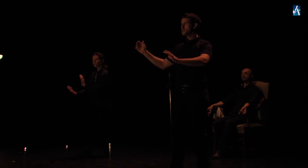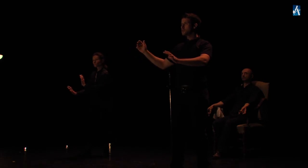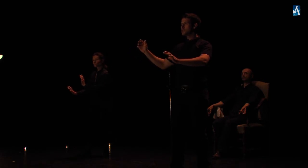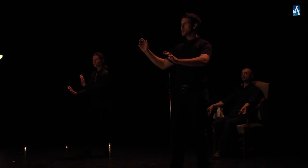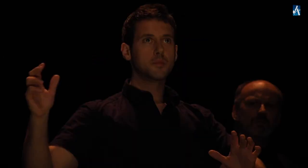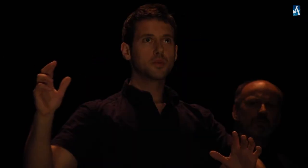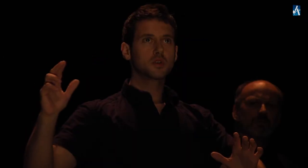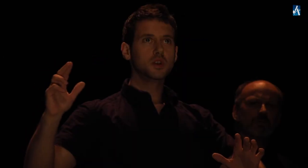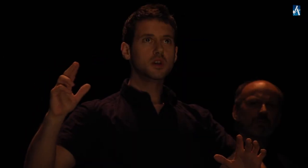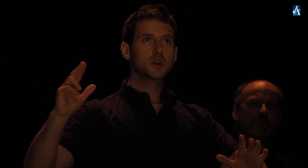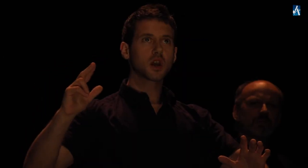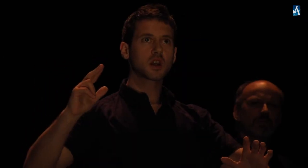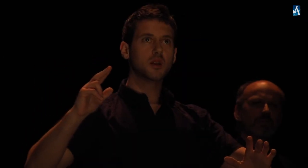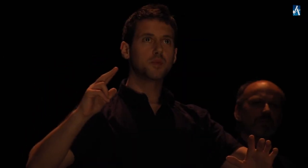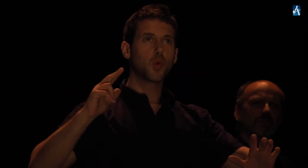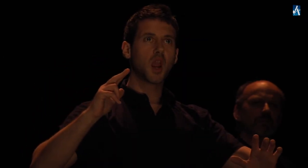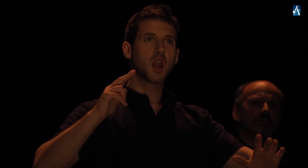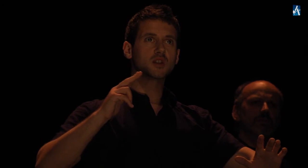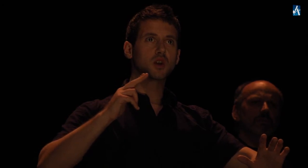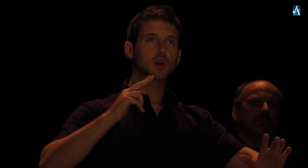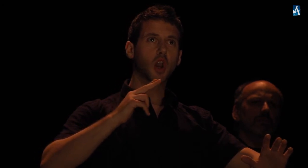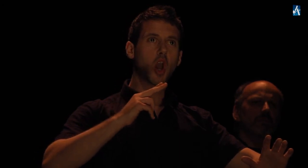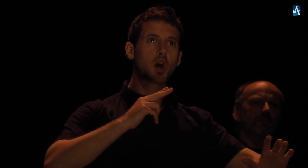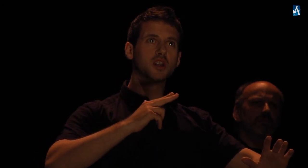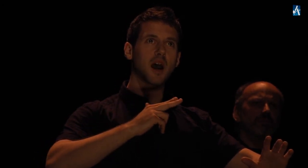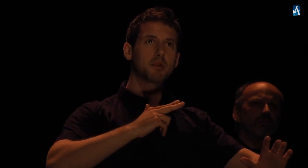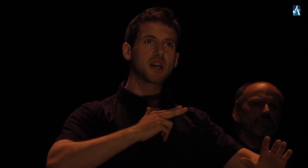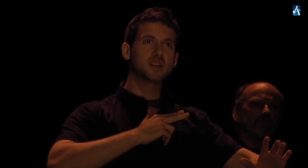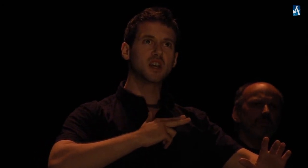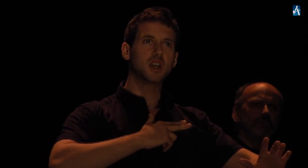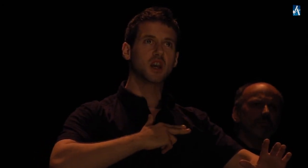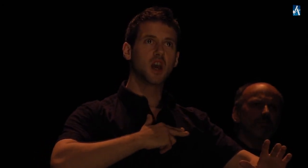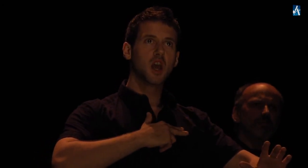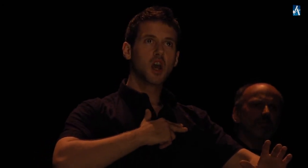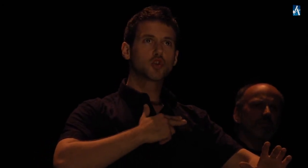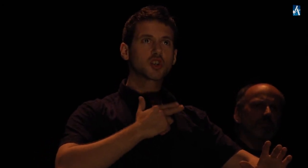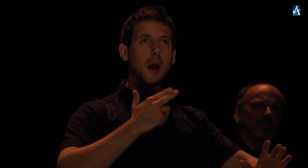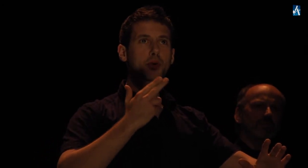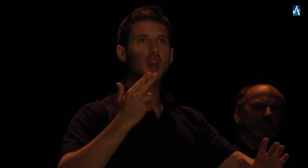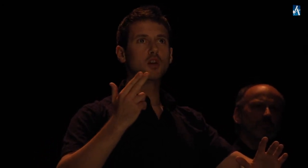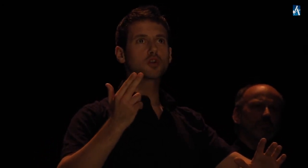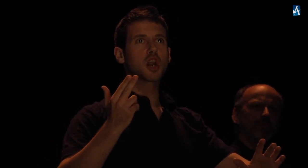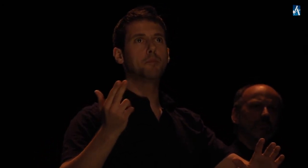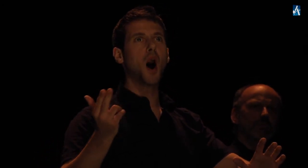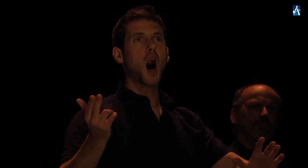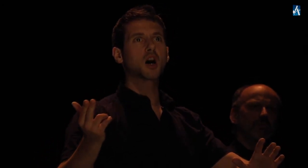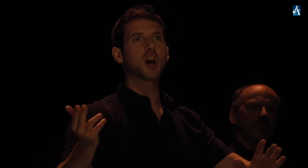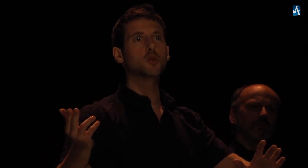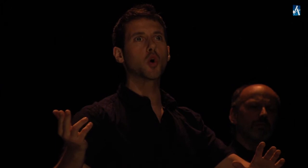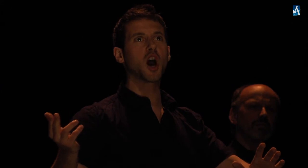Et pour dire à quel point Ce coeur est embrasé Jusqu'après le trépas Qu'elle m'aura